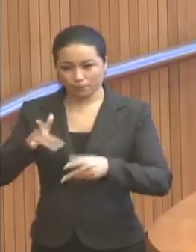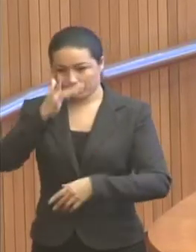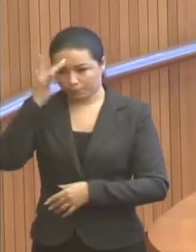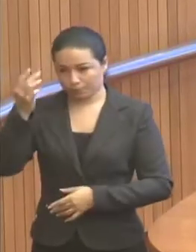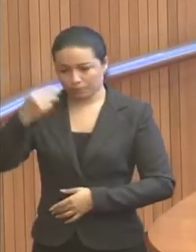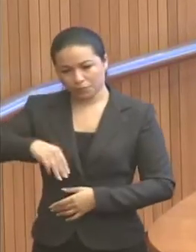obrigado, senhor.